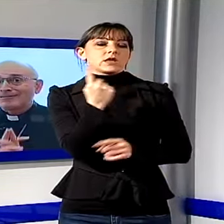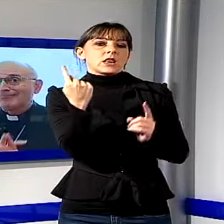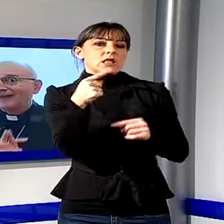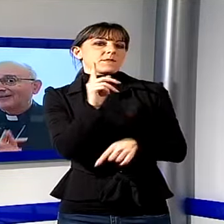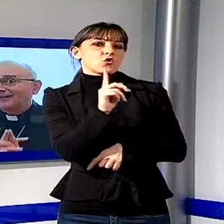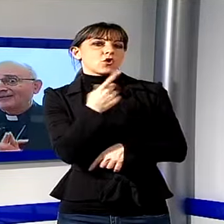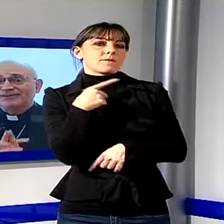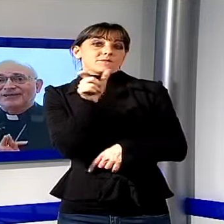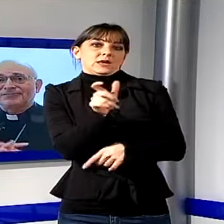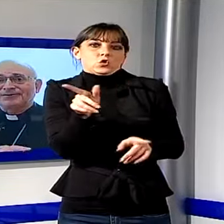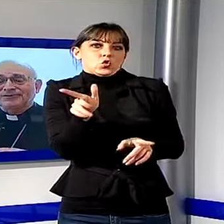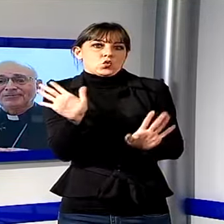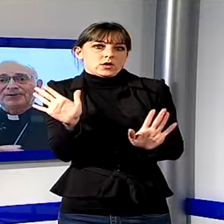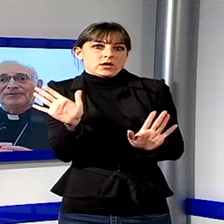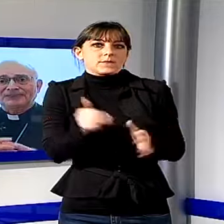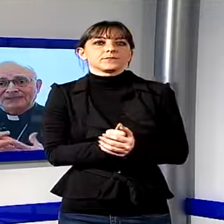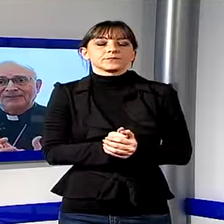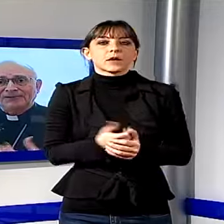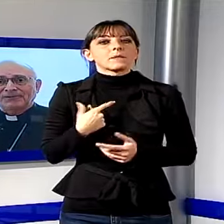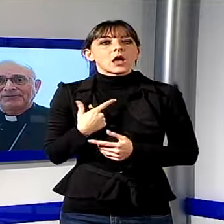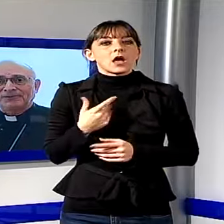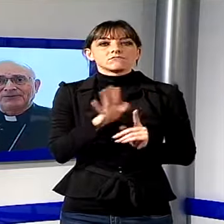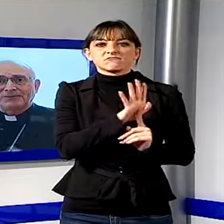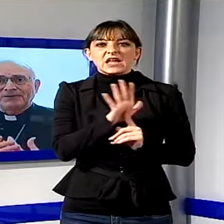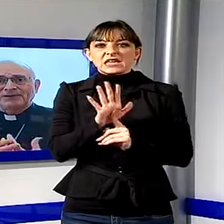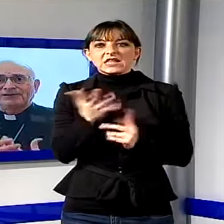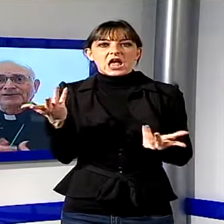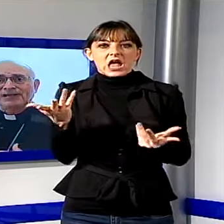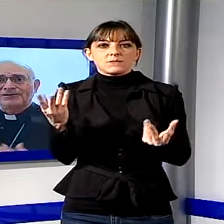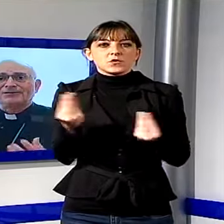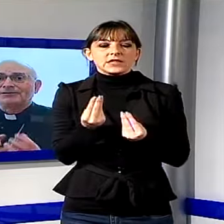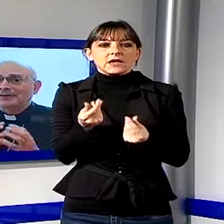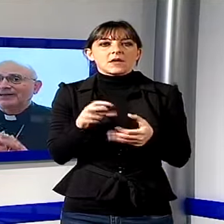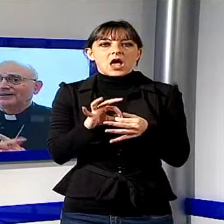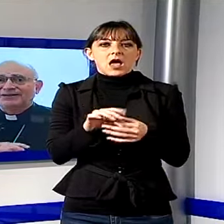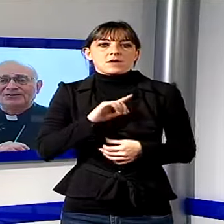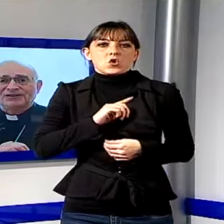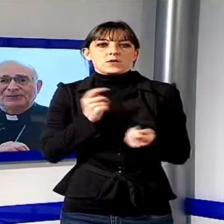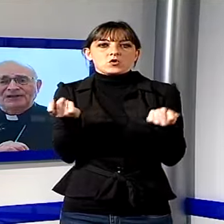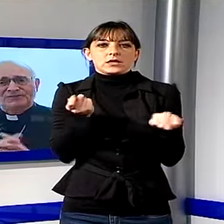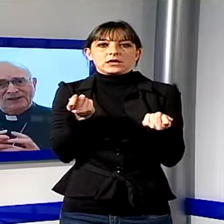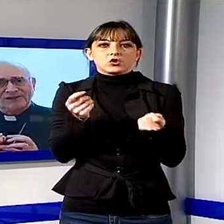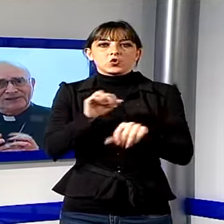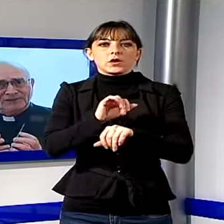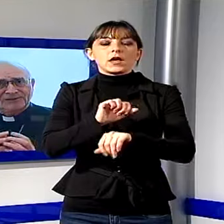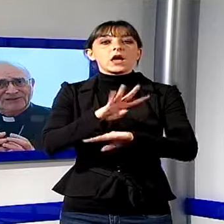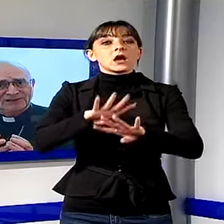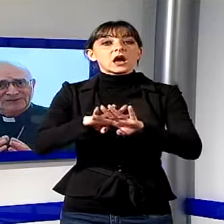ma questo esempio, poi parlando sempre con questo è un amico direttore di un carcere, diceva, guardi che nella società è uguale, cioè gli chiedevo che significa